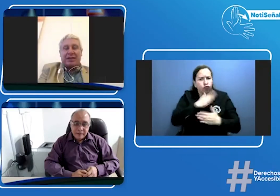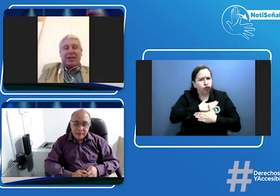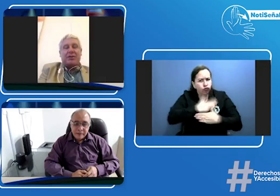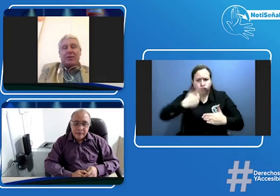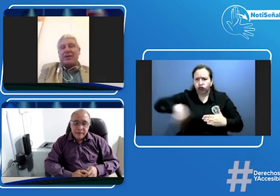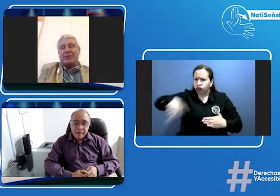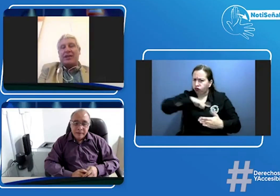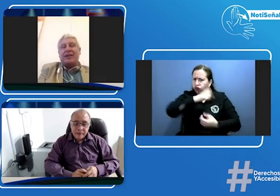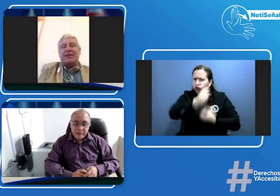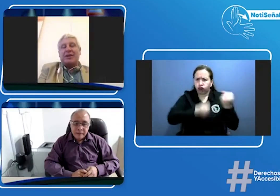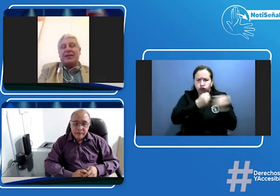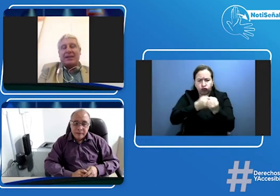un abrazo muy grande y buena tarde